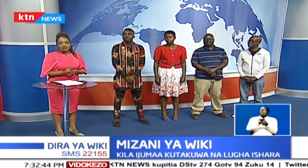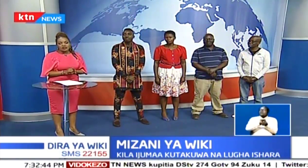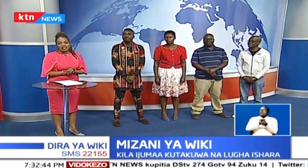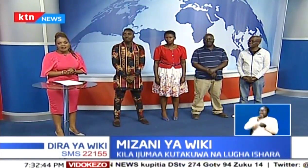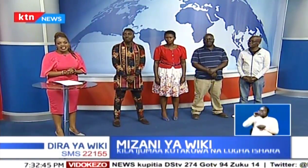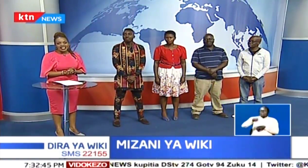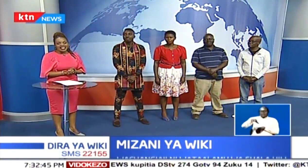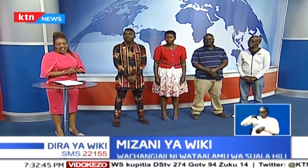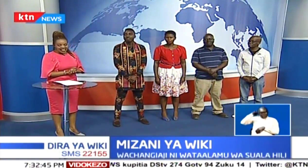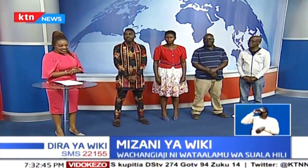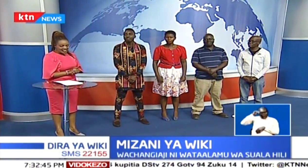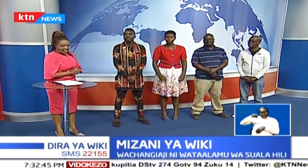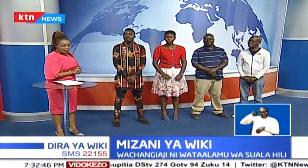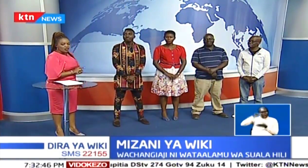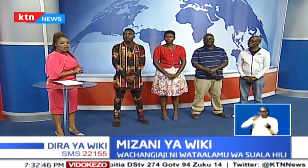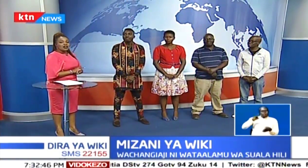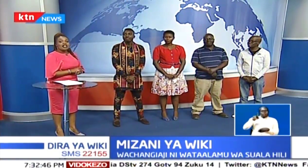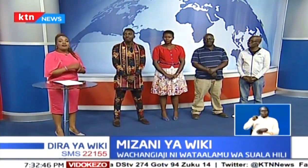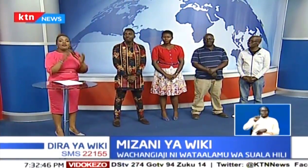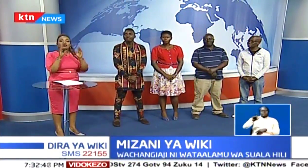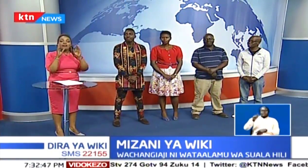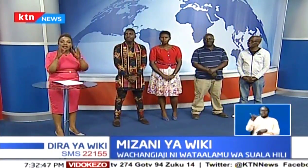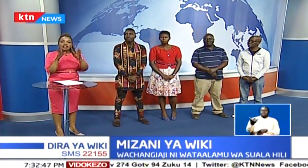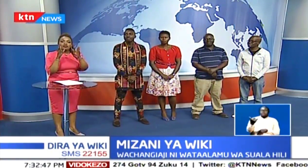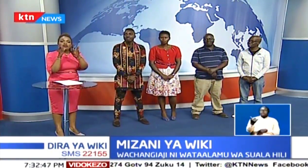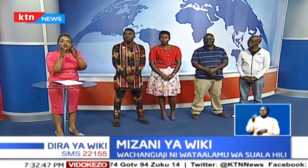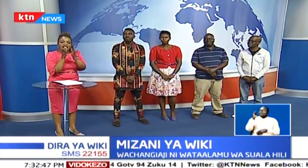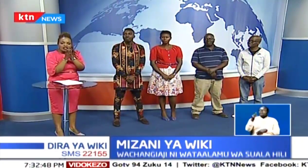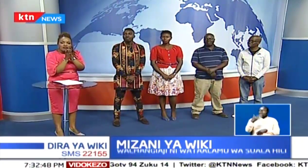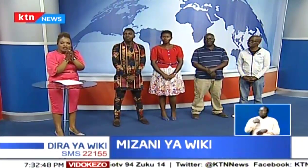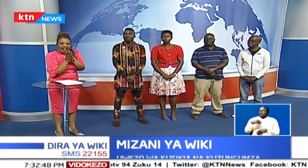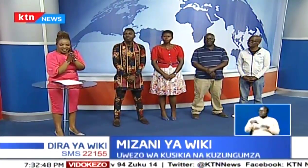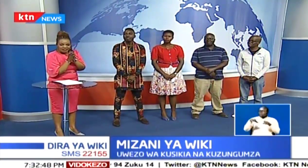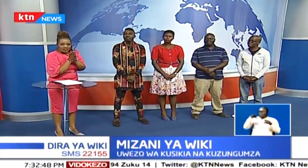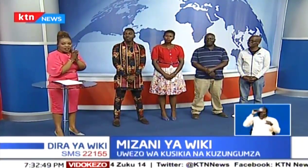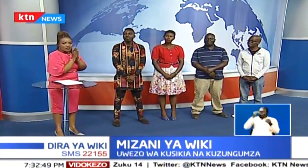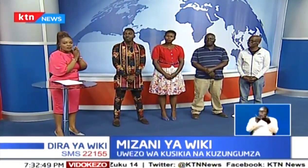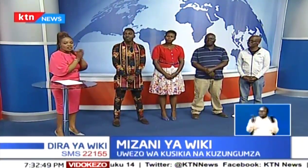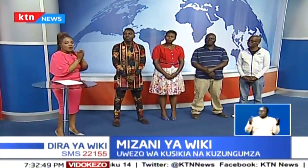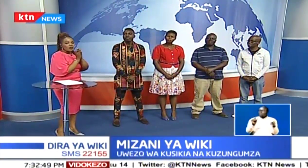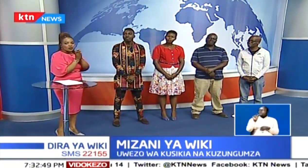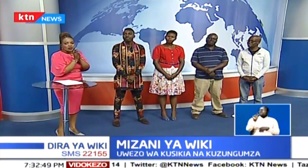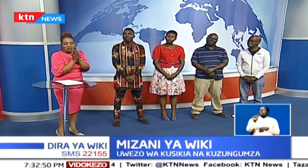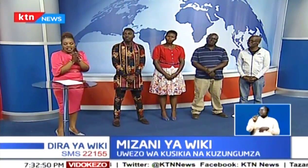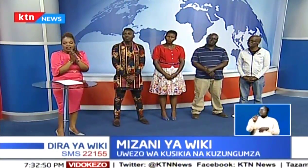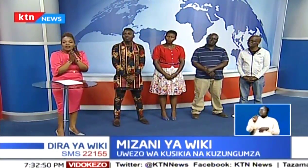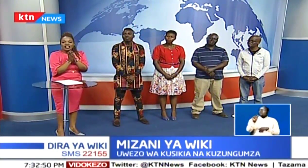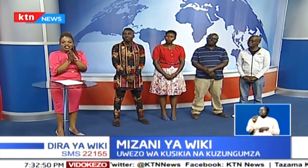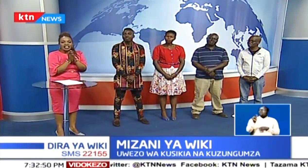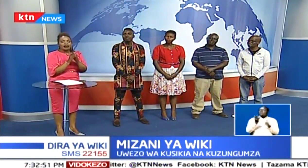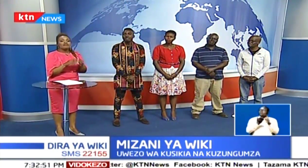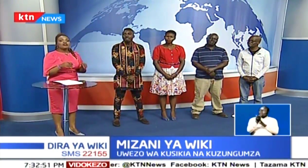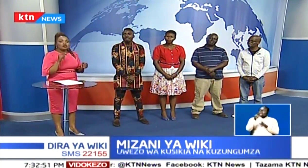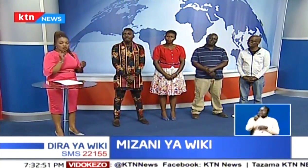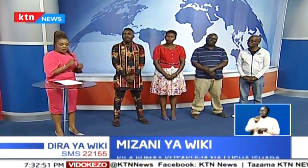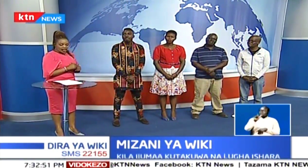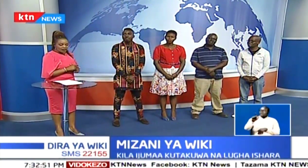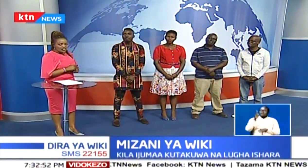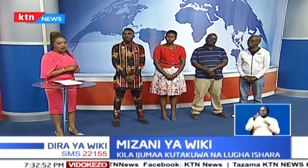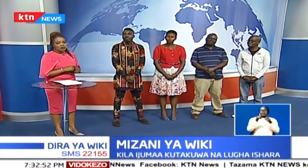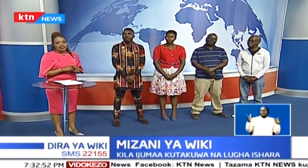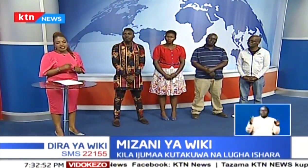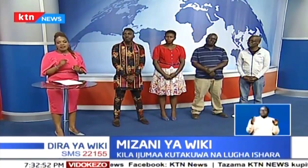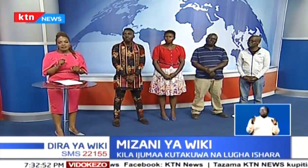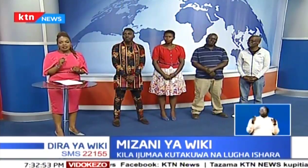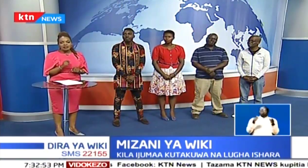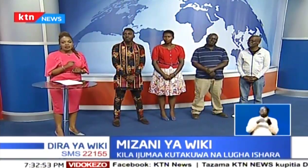tutokua tukijifunza mengi katika sehemu hiyo. Iwabu ungependa tukufunza kitu fulani kupitia luga ishara. Tutumie